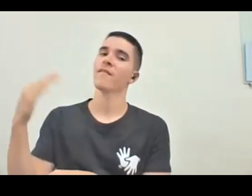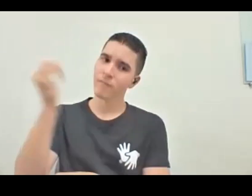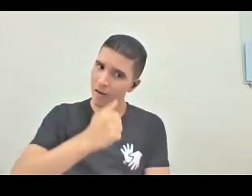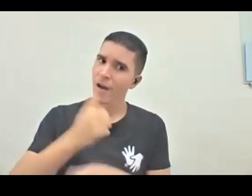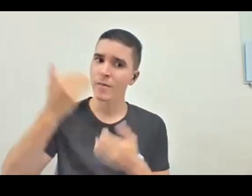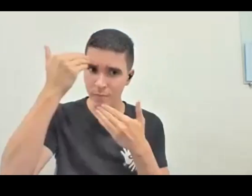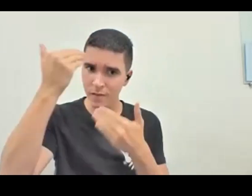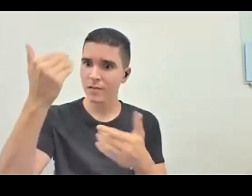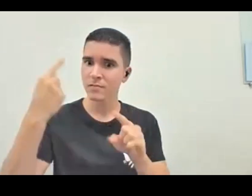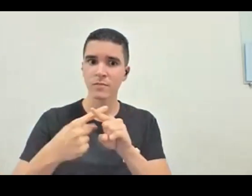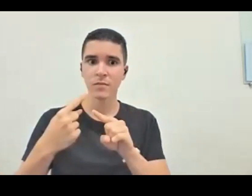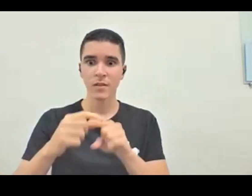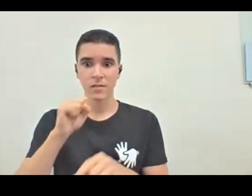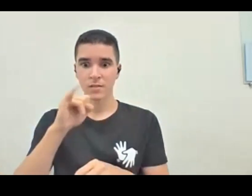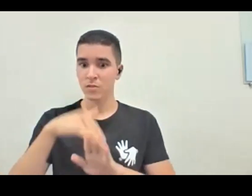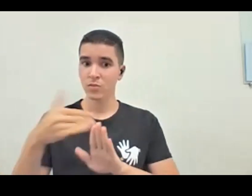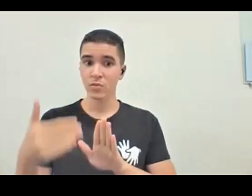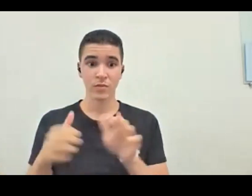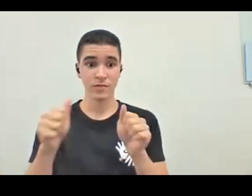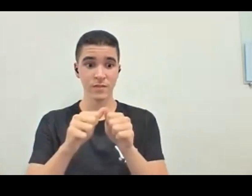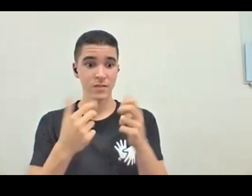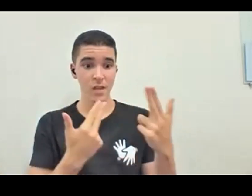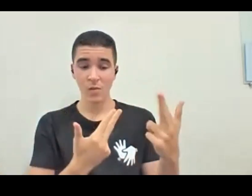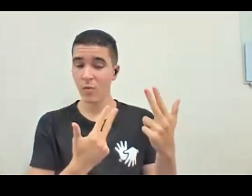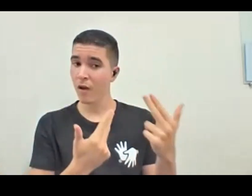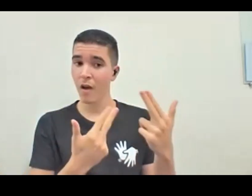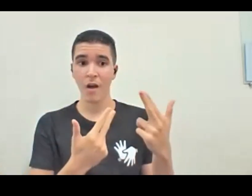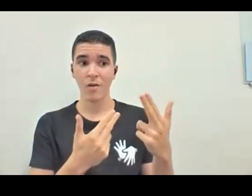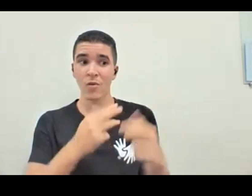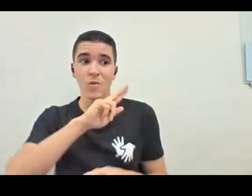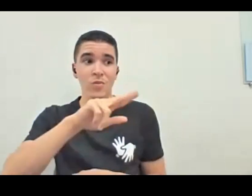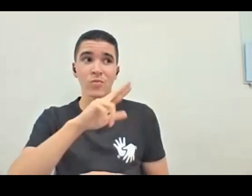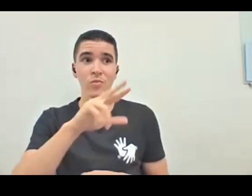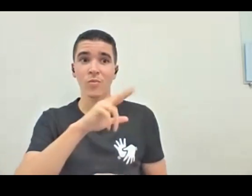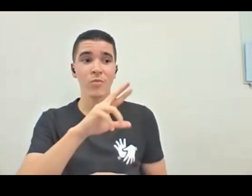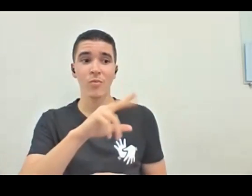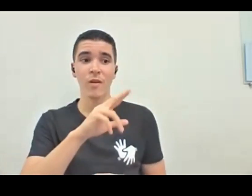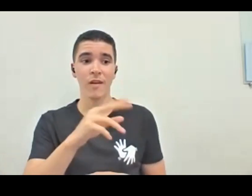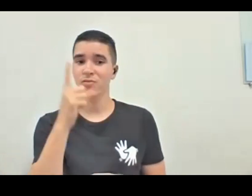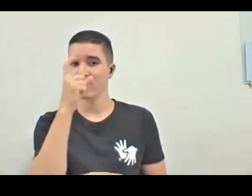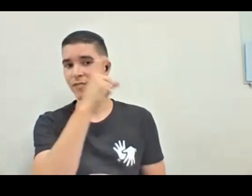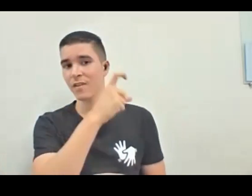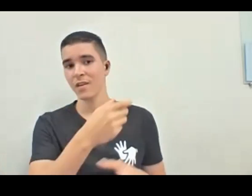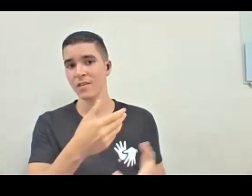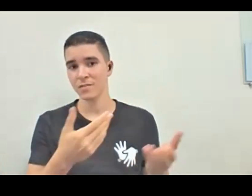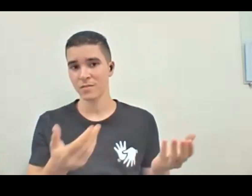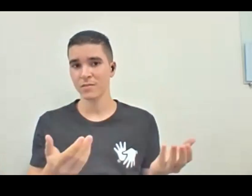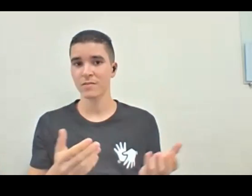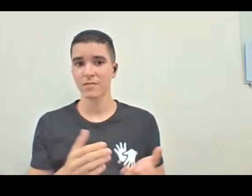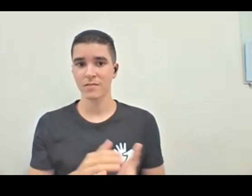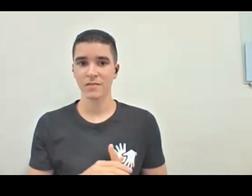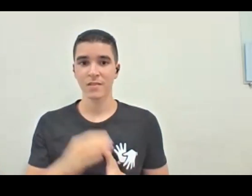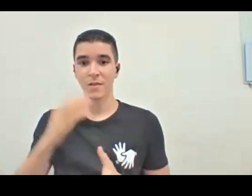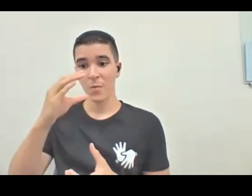né? Se todo mundo fizer isso um pouco, sabe? Não é tão caro assim, gente, que não é, mas o Célio também faz